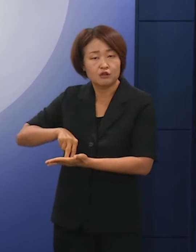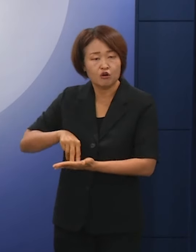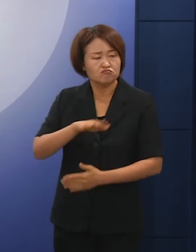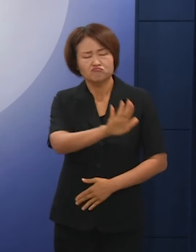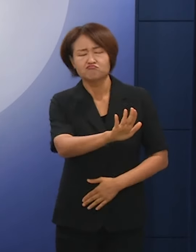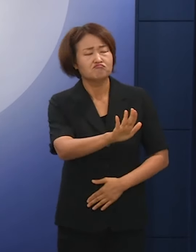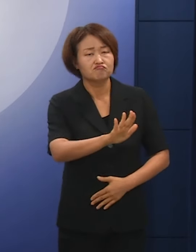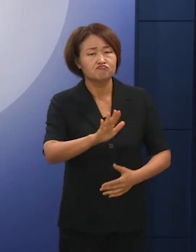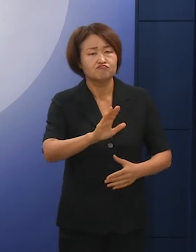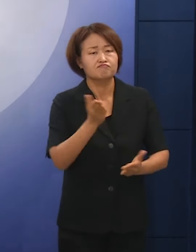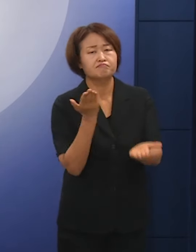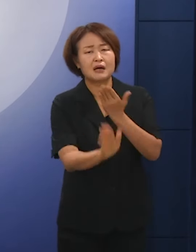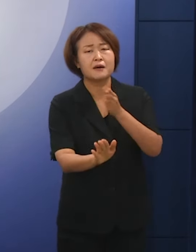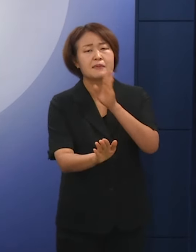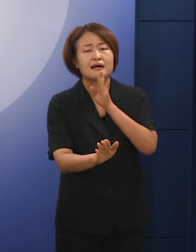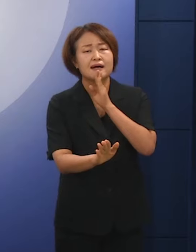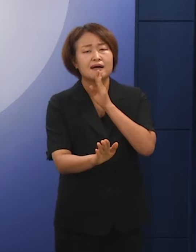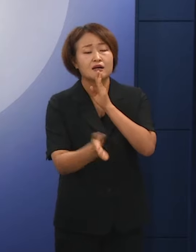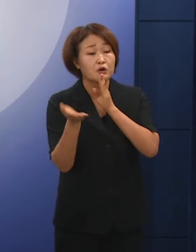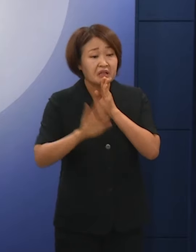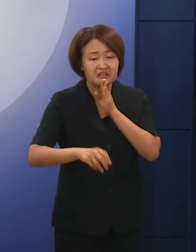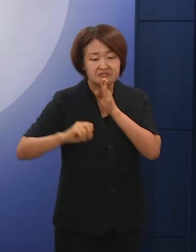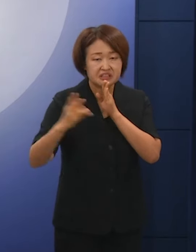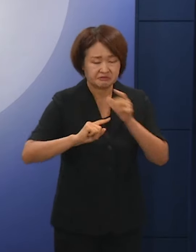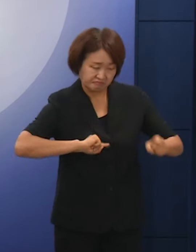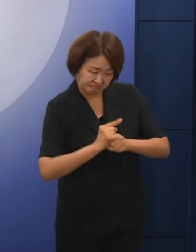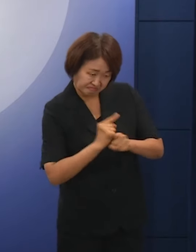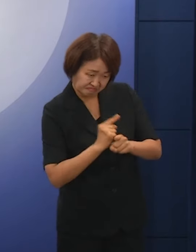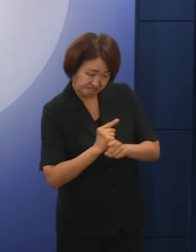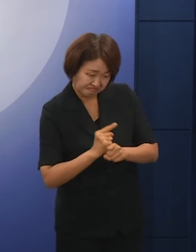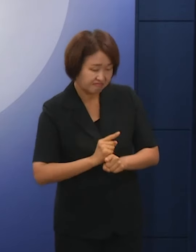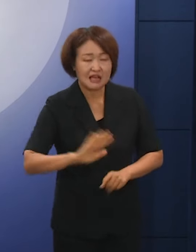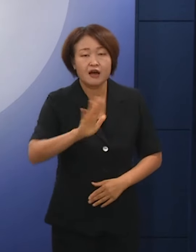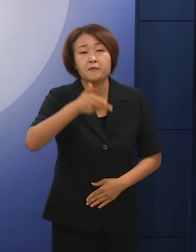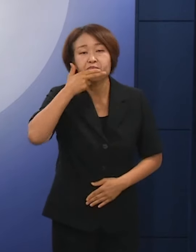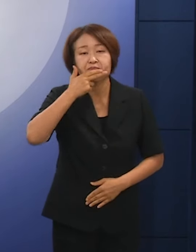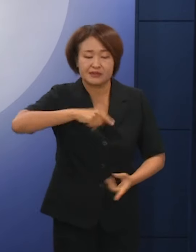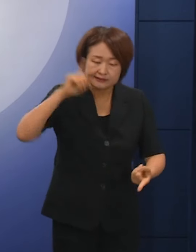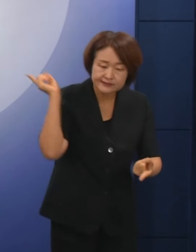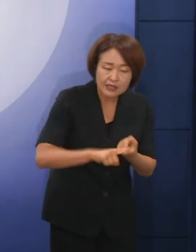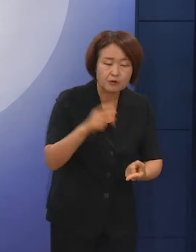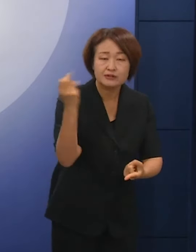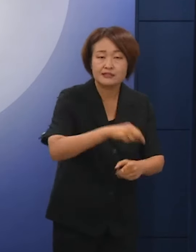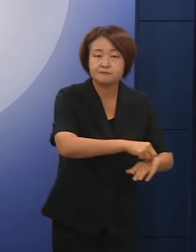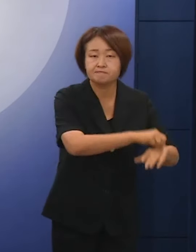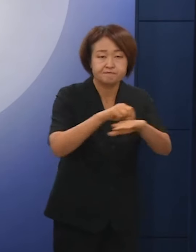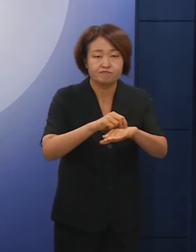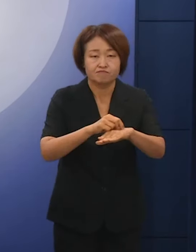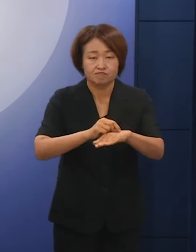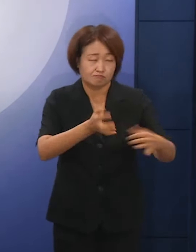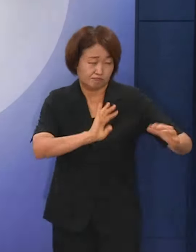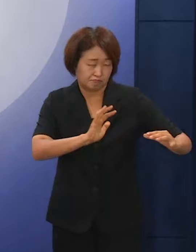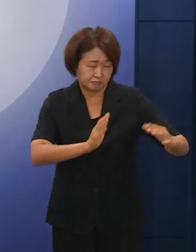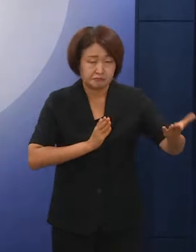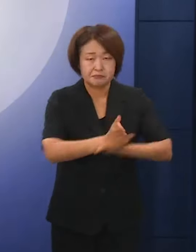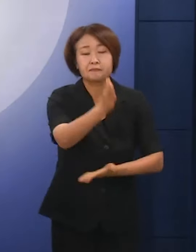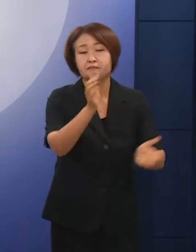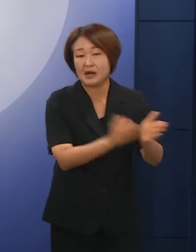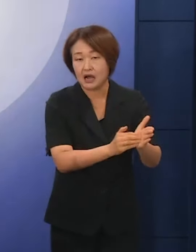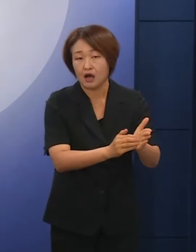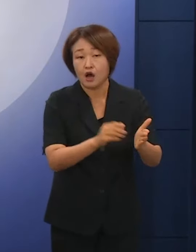지적했던 사항들이 거의 수정되거나 보완됨이 없이 그대로 다시 의결되었습니다. 오히려